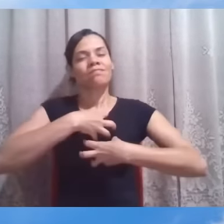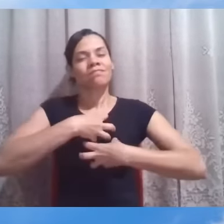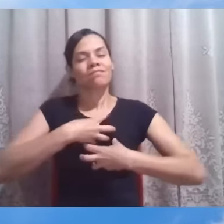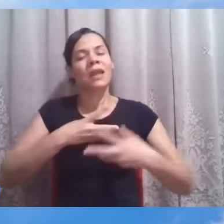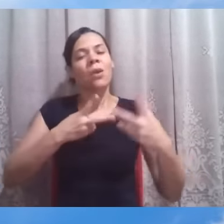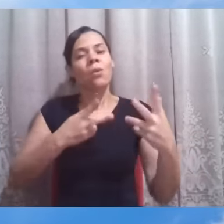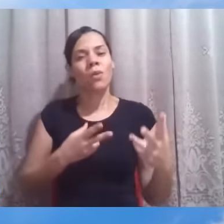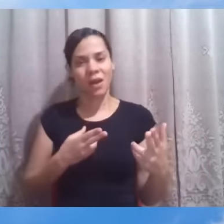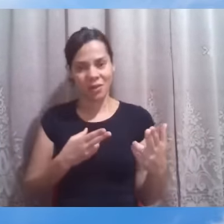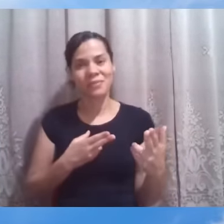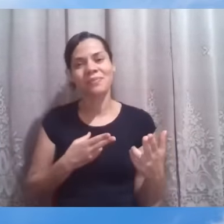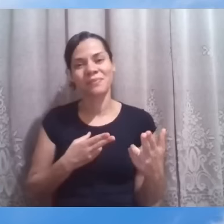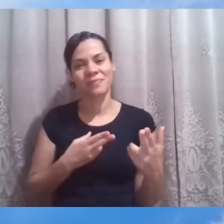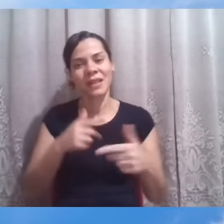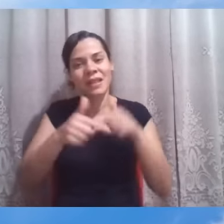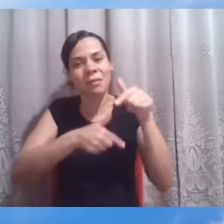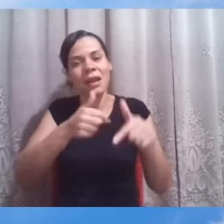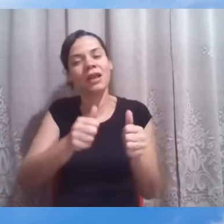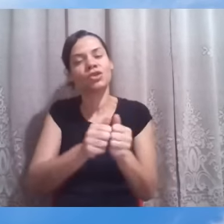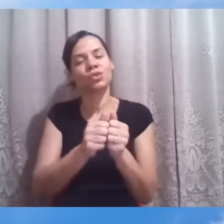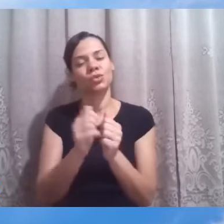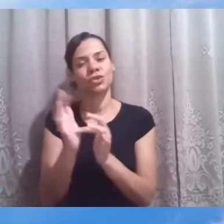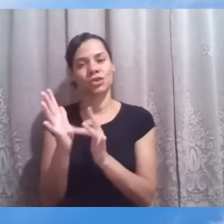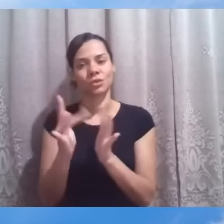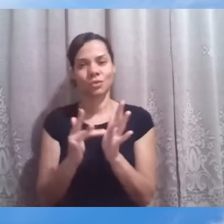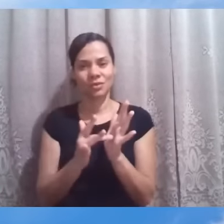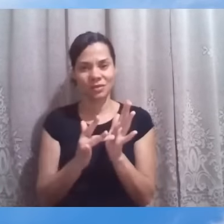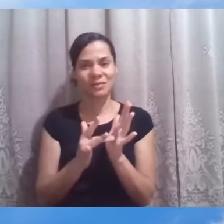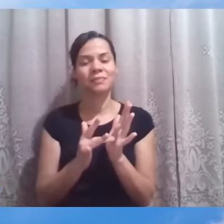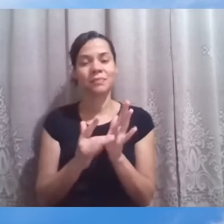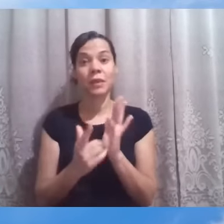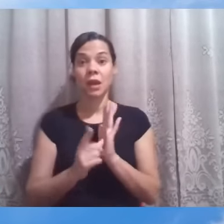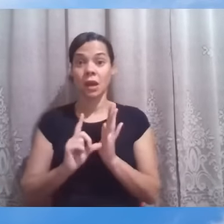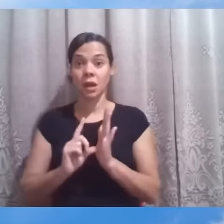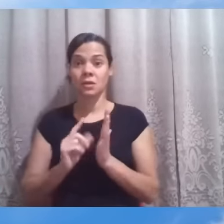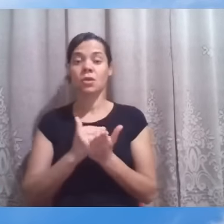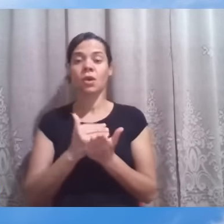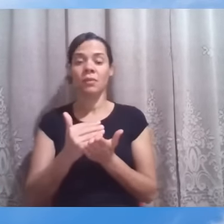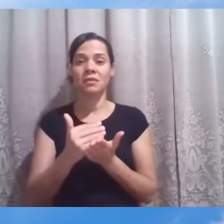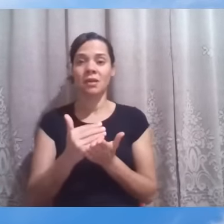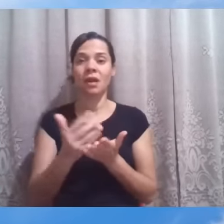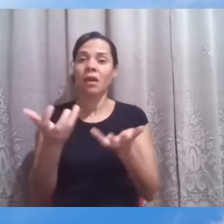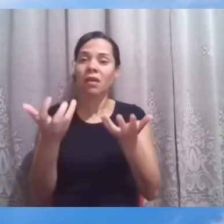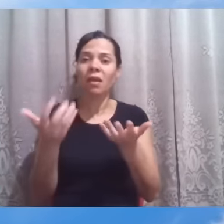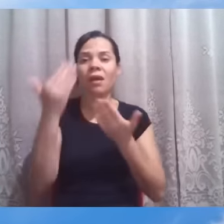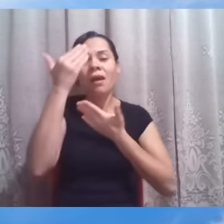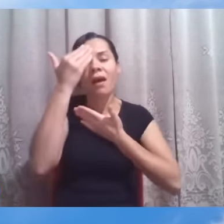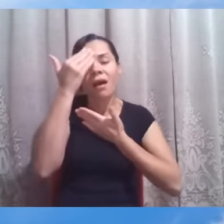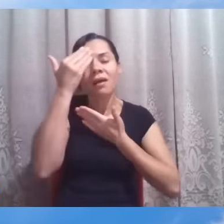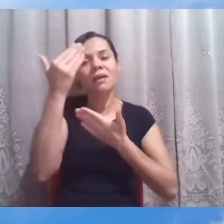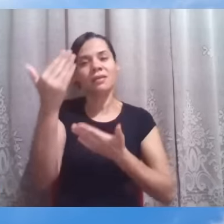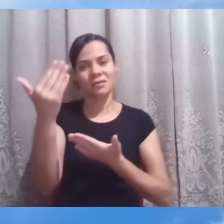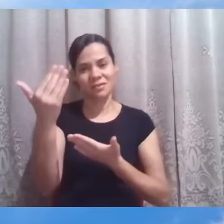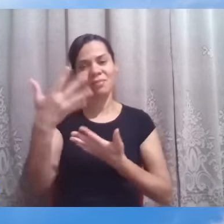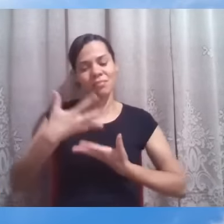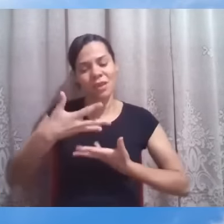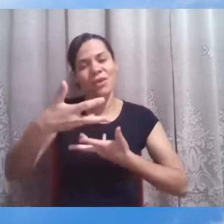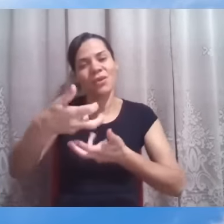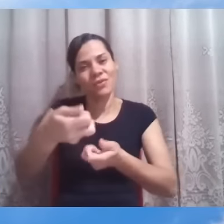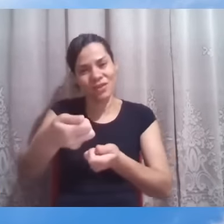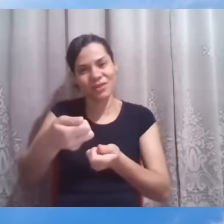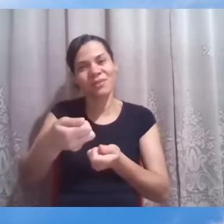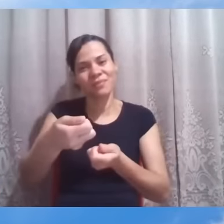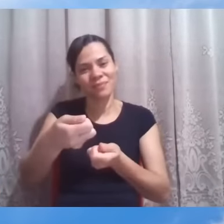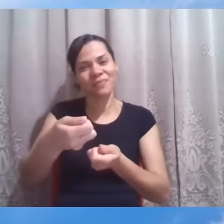nos compete com o Mestre. Antes de iniciar propriamente, eu gostaria de agradecer pelo convite que nos foi feito,